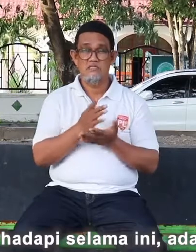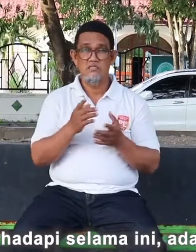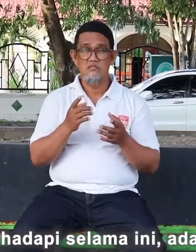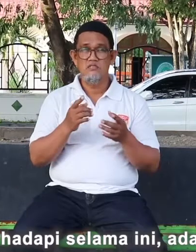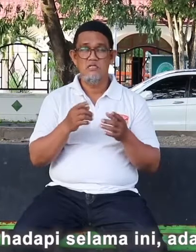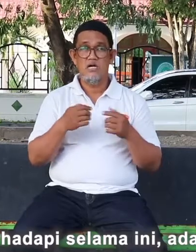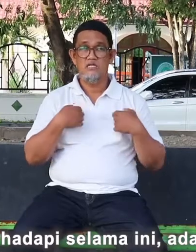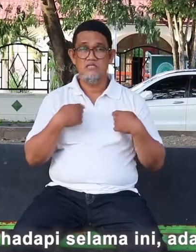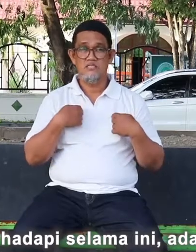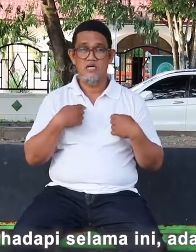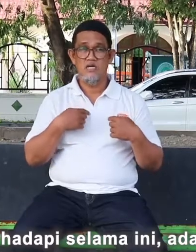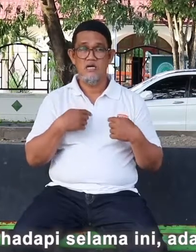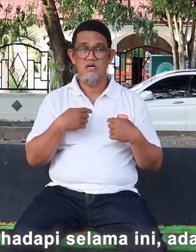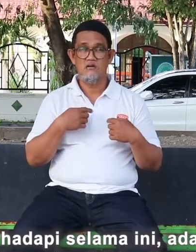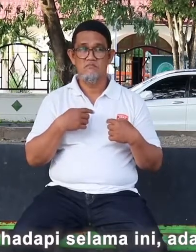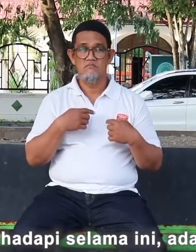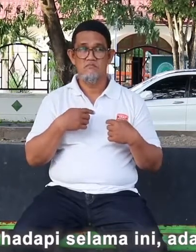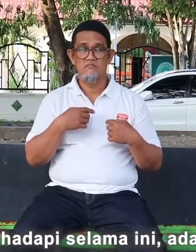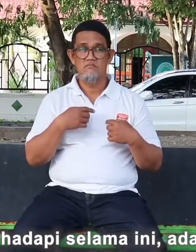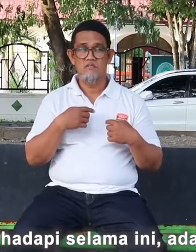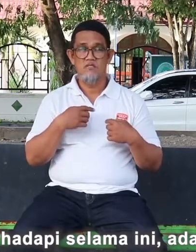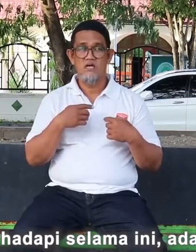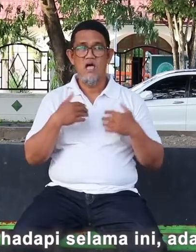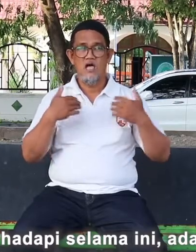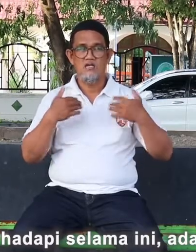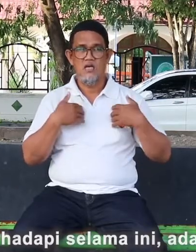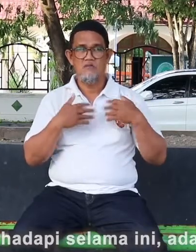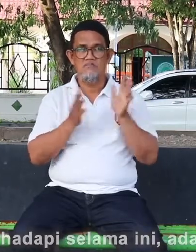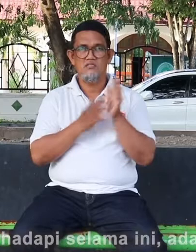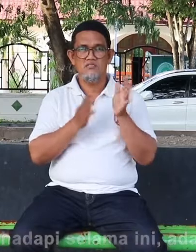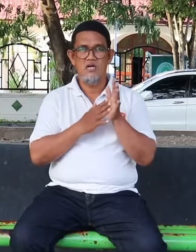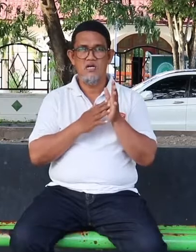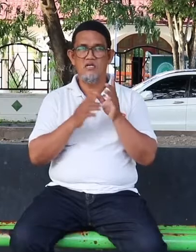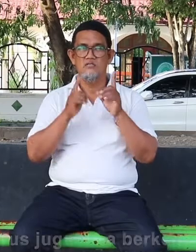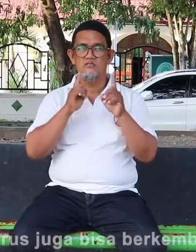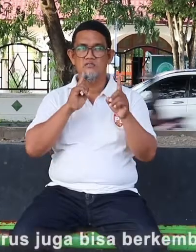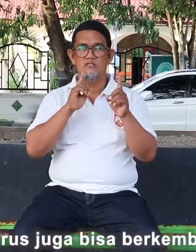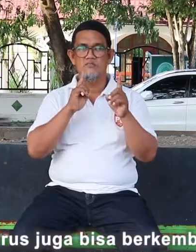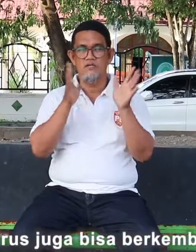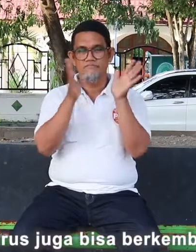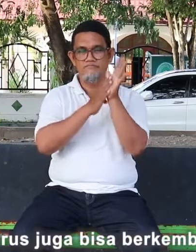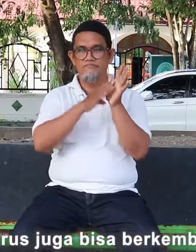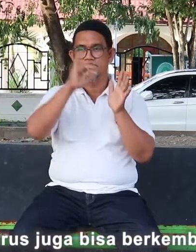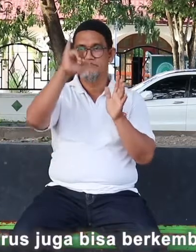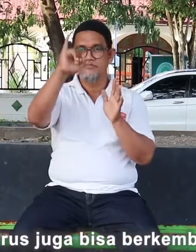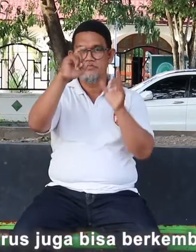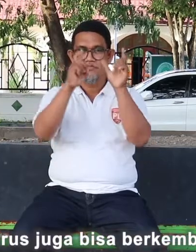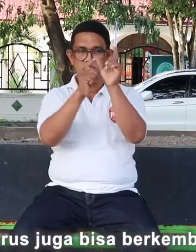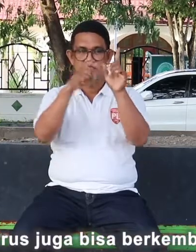berbicara dan tidak ada akses informasi. Sehingga, Tuli